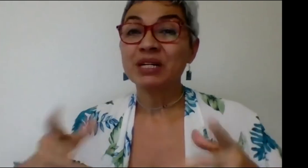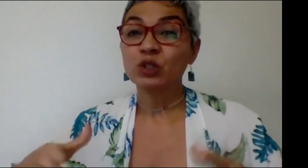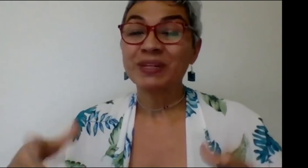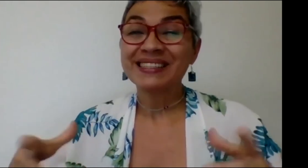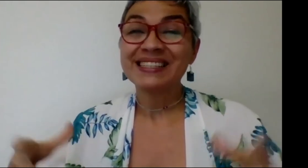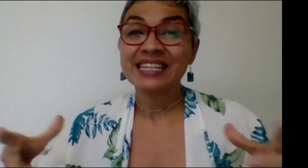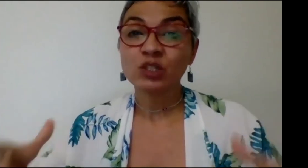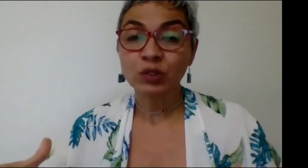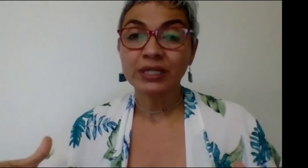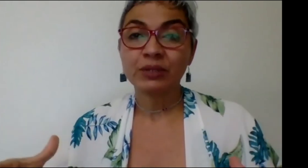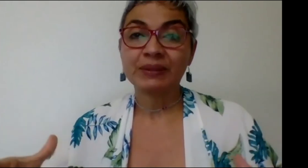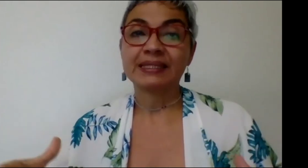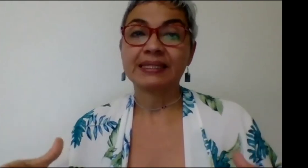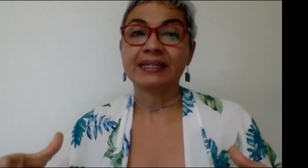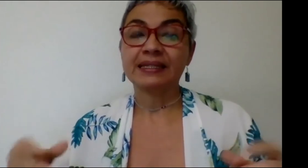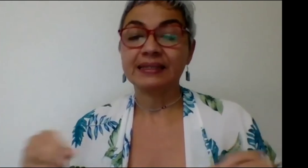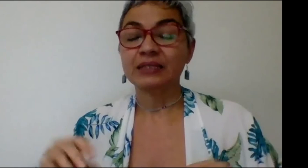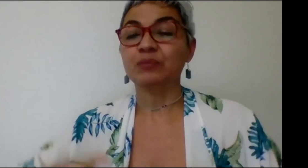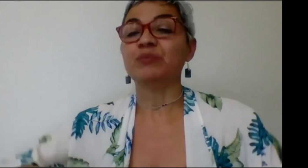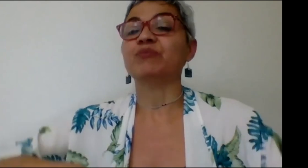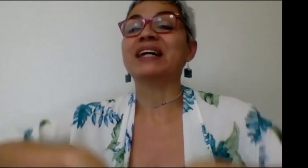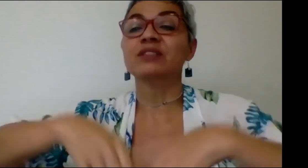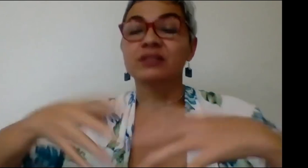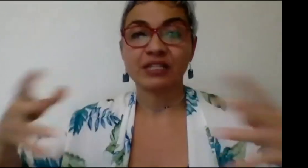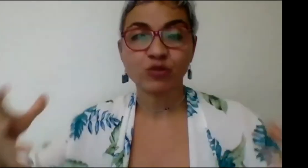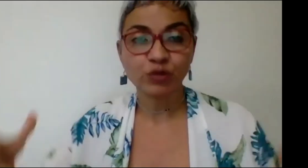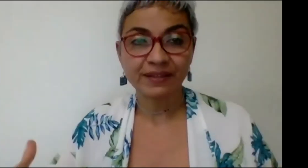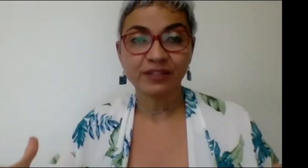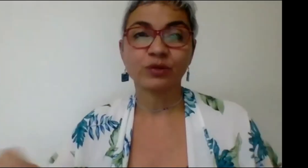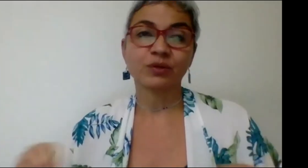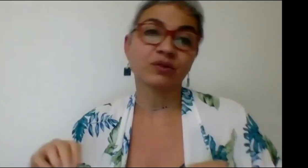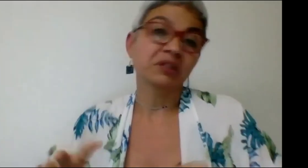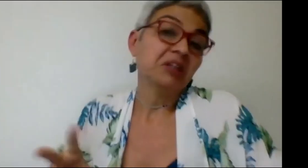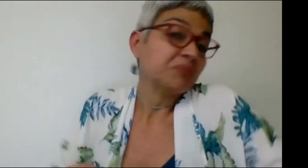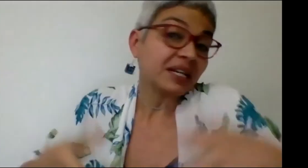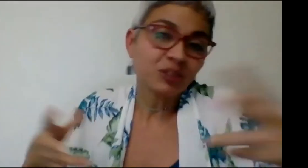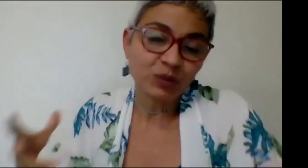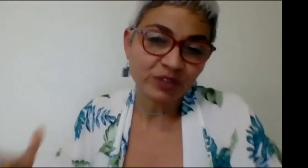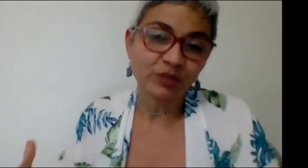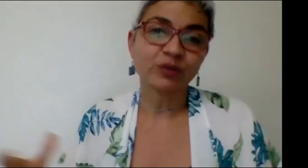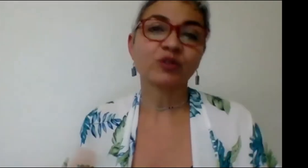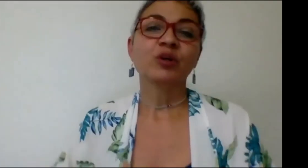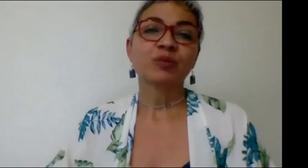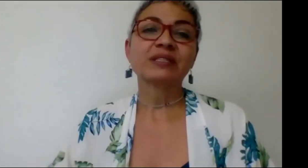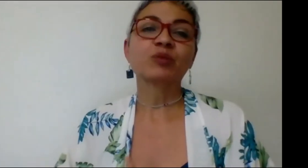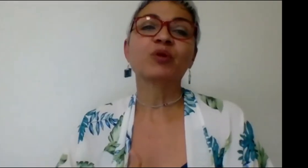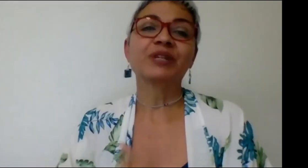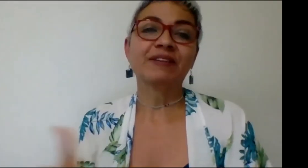mayor presencia sorda en la universidad es decir más estudiantes sordos más profes sordos pues eso podría